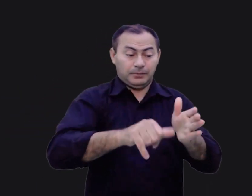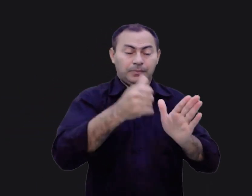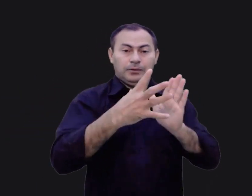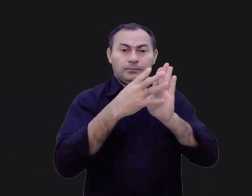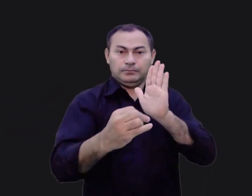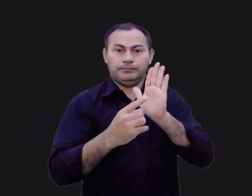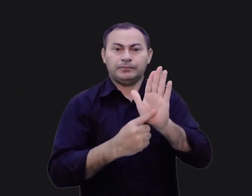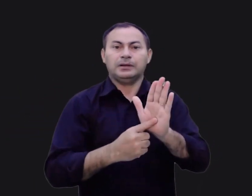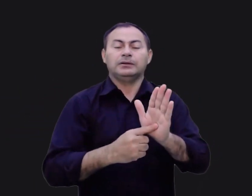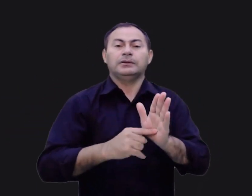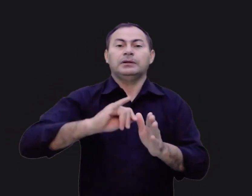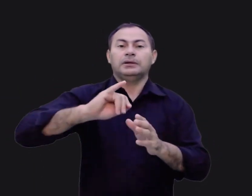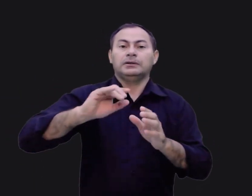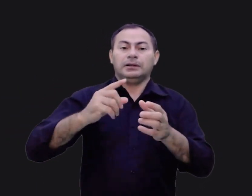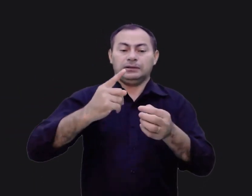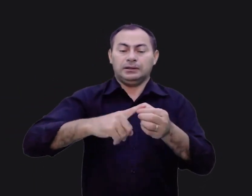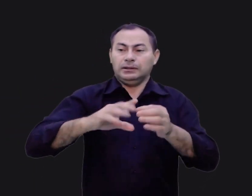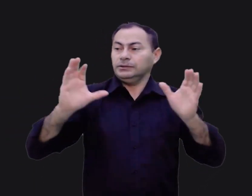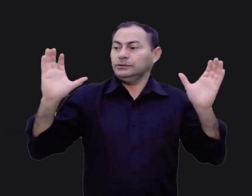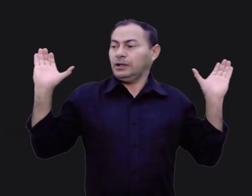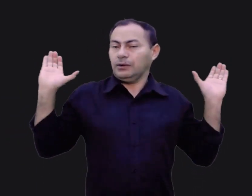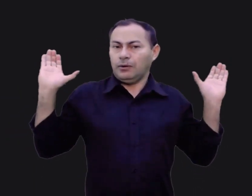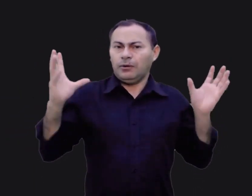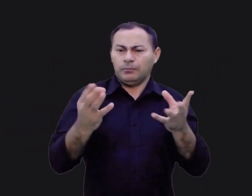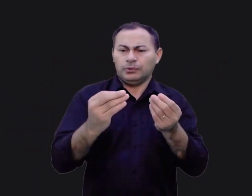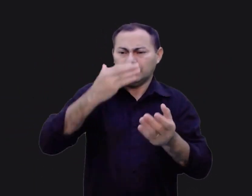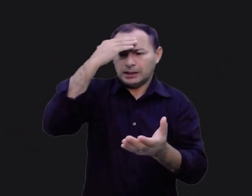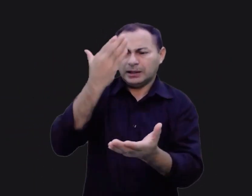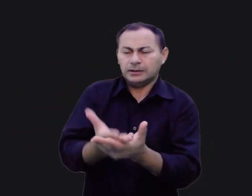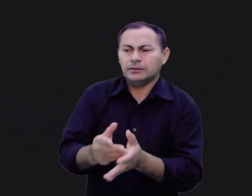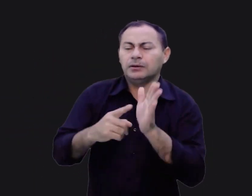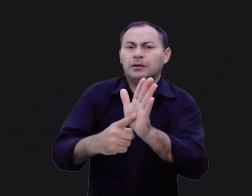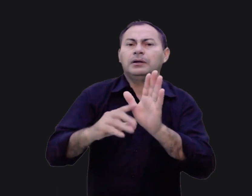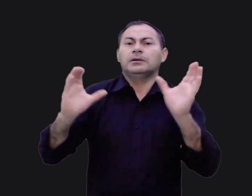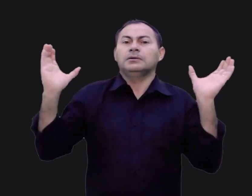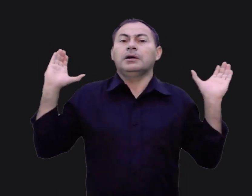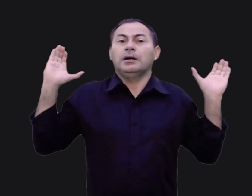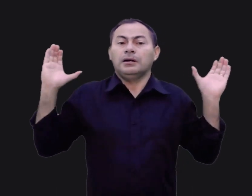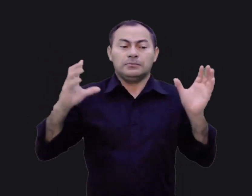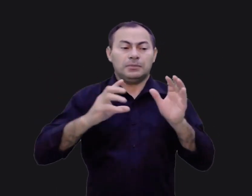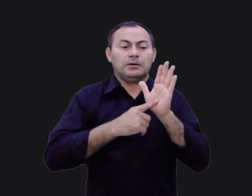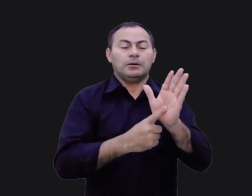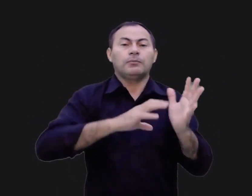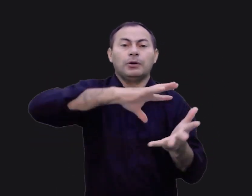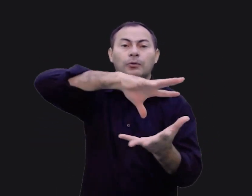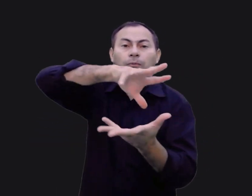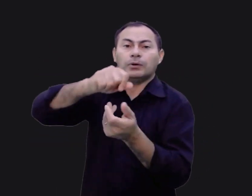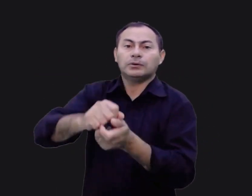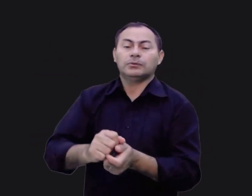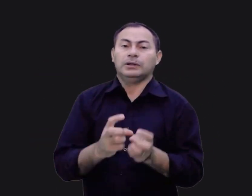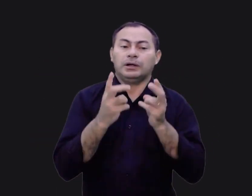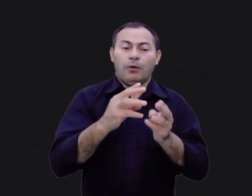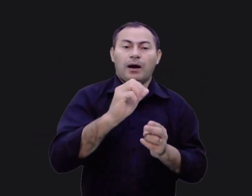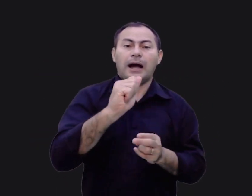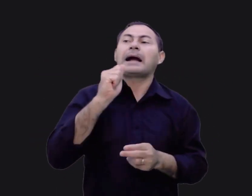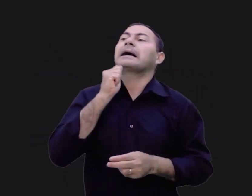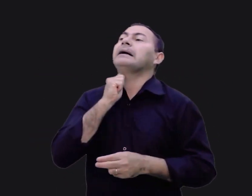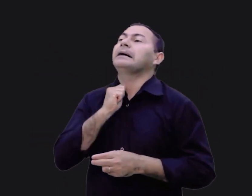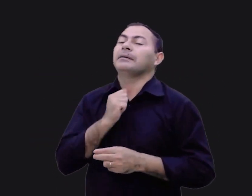modelo está ilustrado em Jericó. Muitos acreditam que Jericó é a figura do mundo, pois somos atraídos pelo mundo, como Acã foi atraído pela